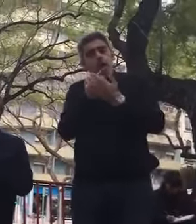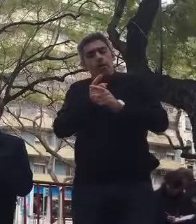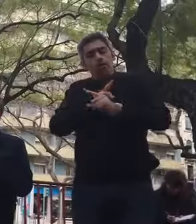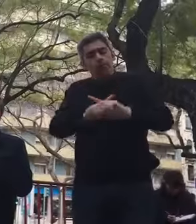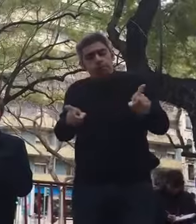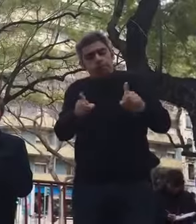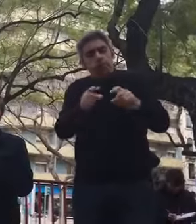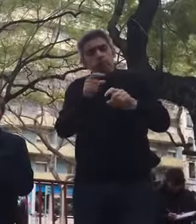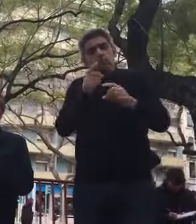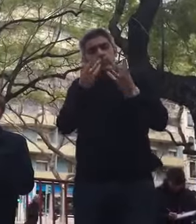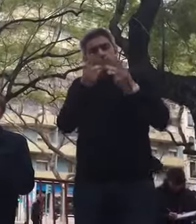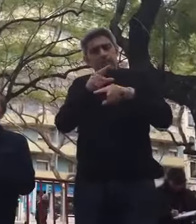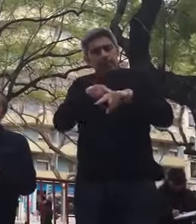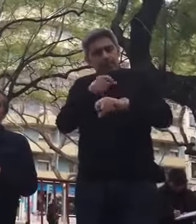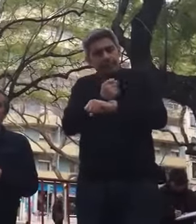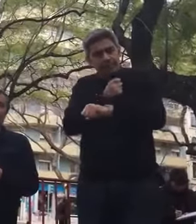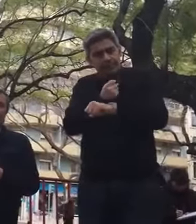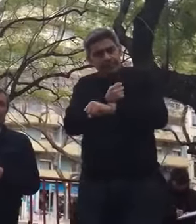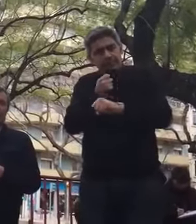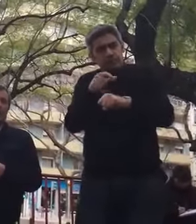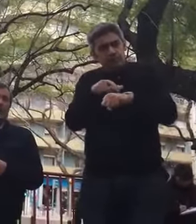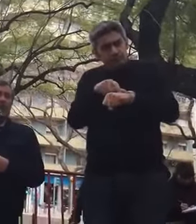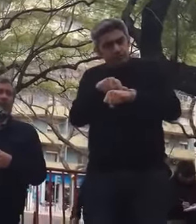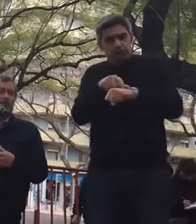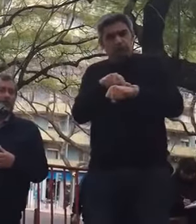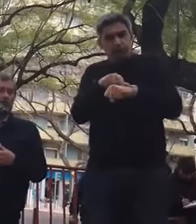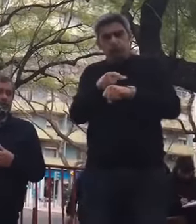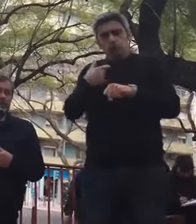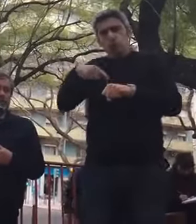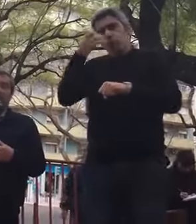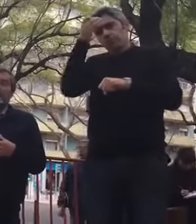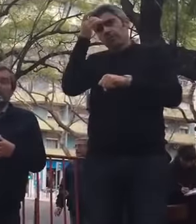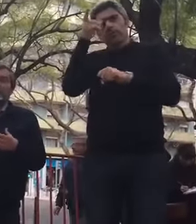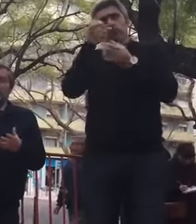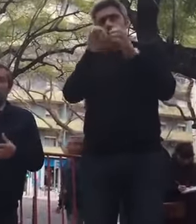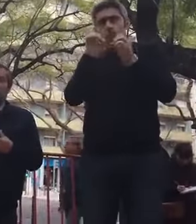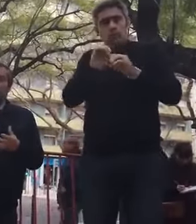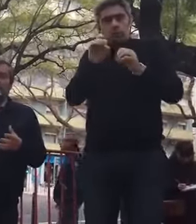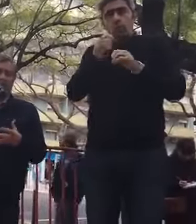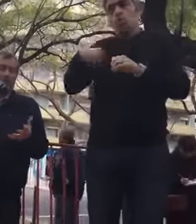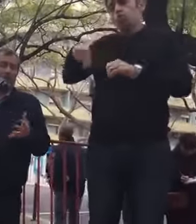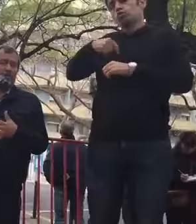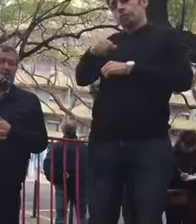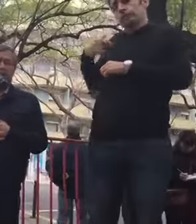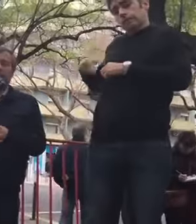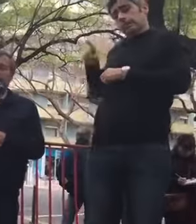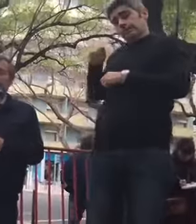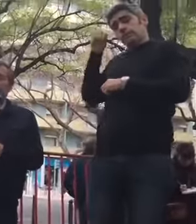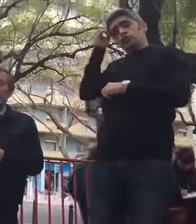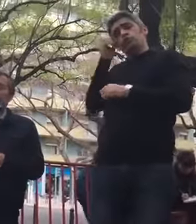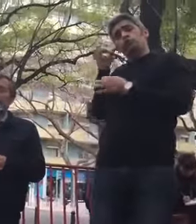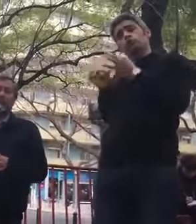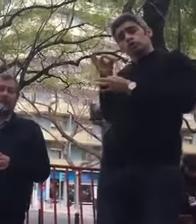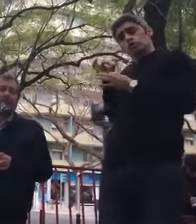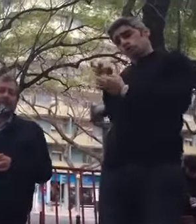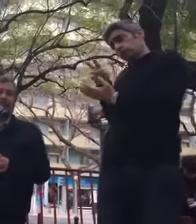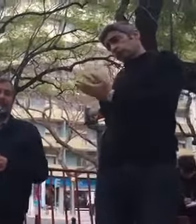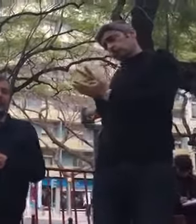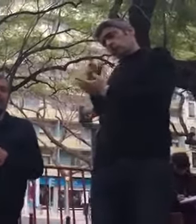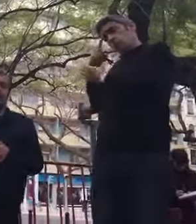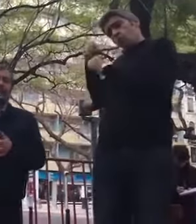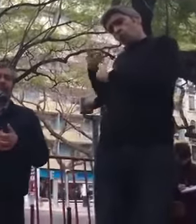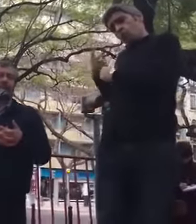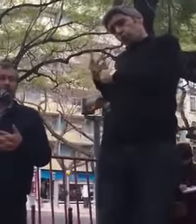contagem do tempo de serviço. Em nossa opinião, a leitura jurídica, e os nossos juristas que estão de acordo connosco, vai